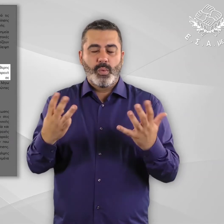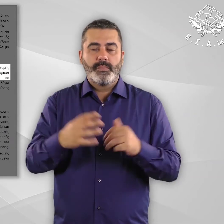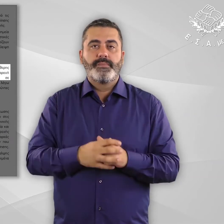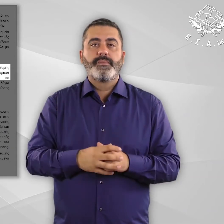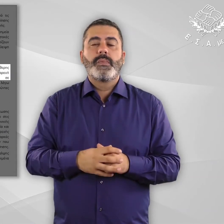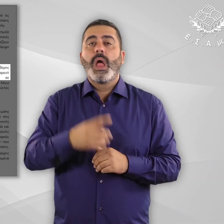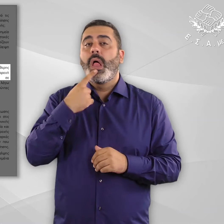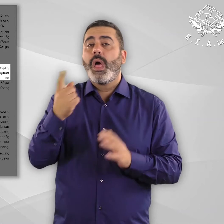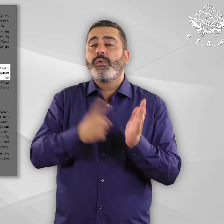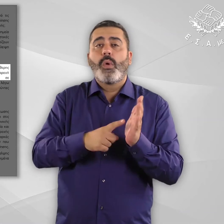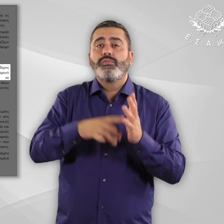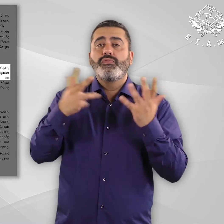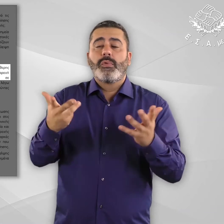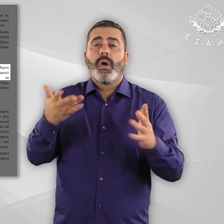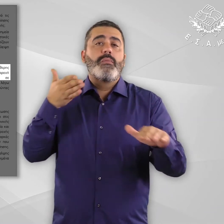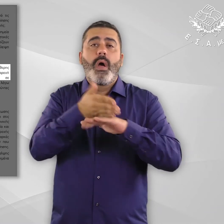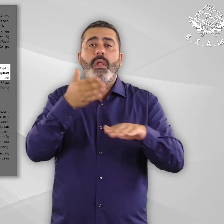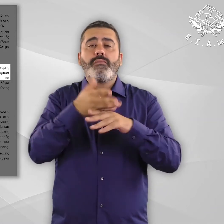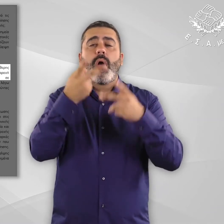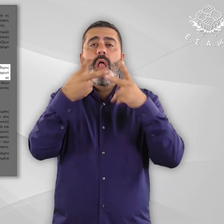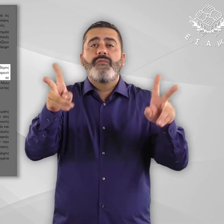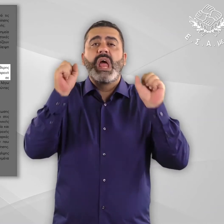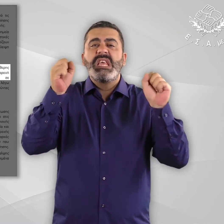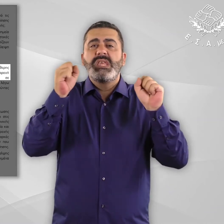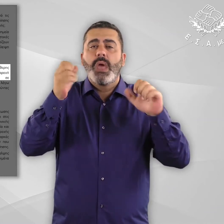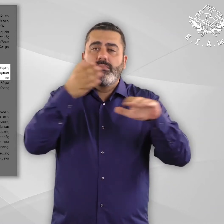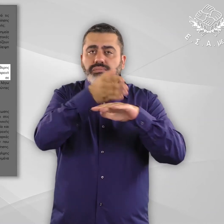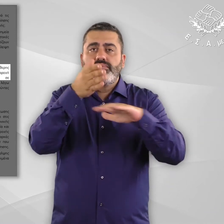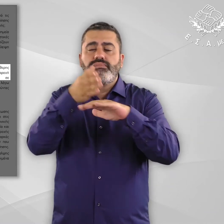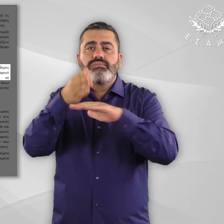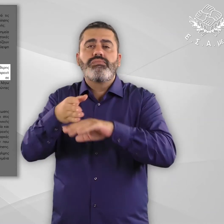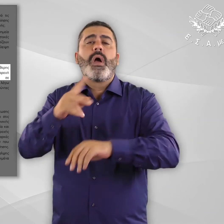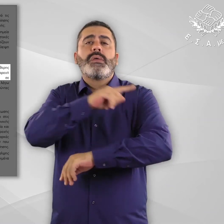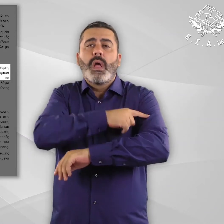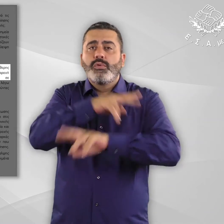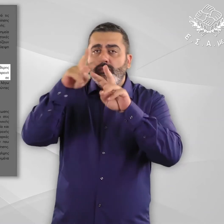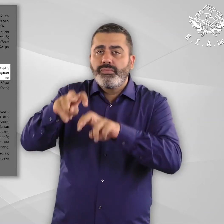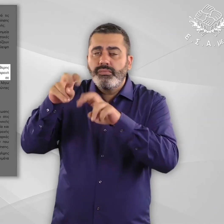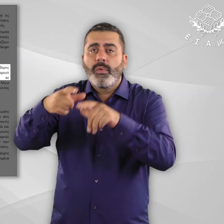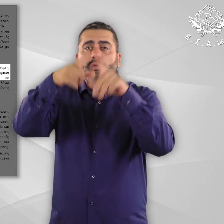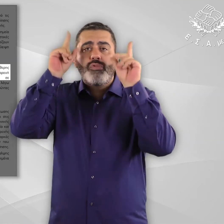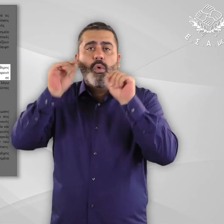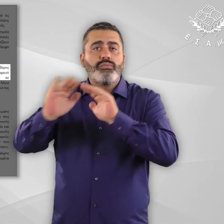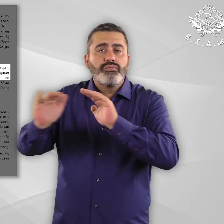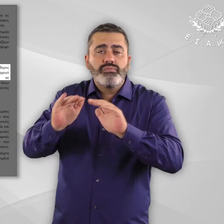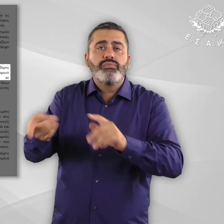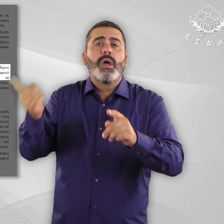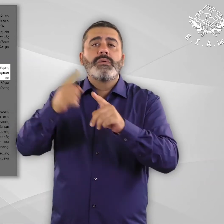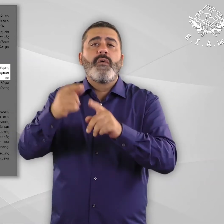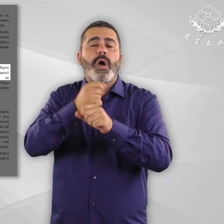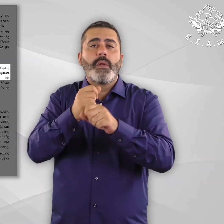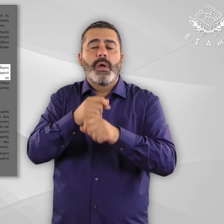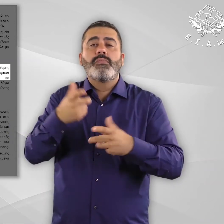νομοθεσία βλέπε υποσημείωση 38 κατοχυρώνει το δικαίωμα ελεύθερης πρόσβασης σε όλες τις δημόσιες τομές υγείας για